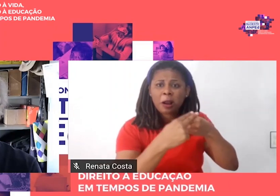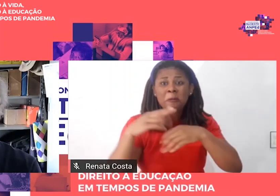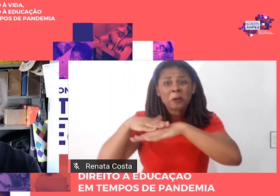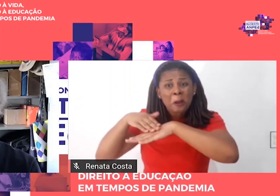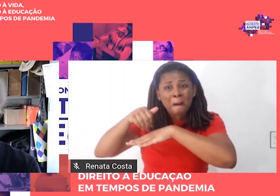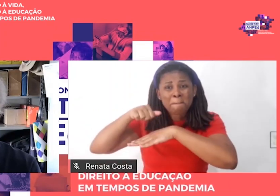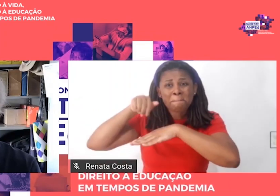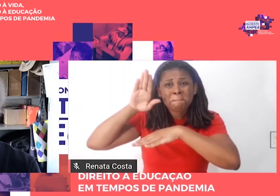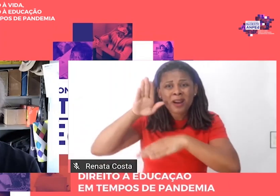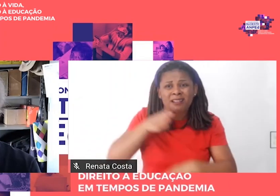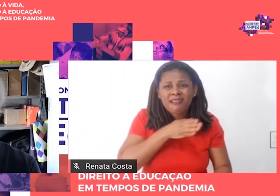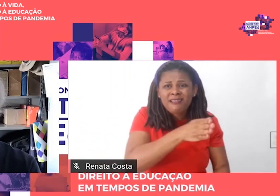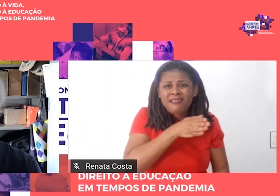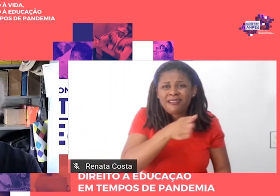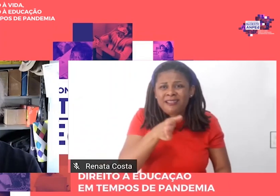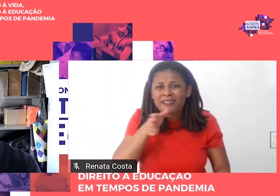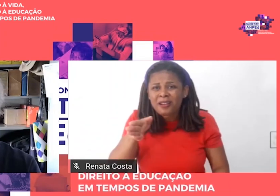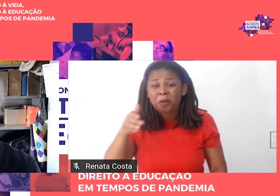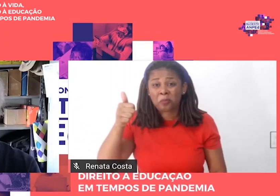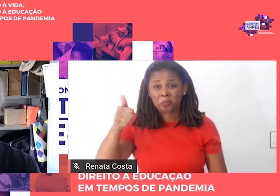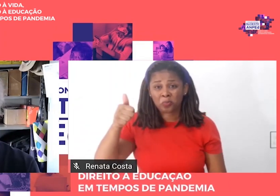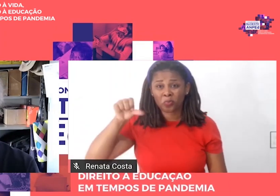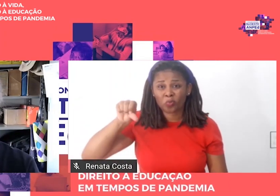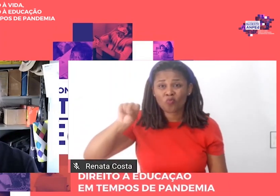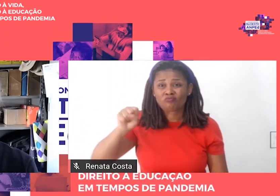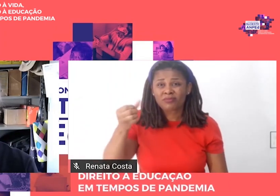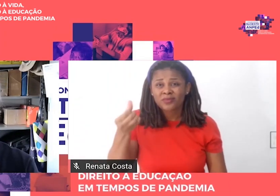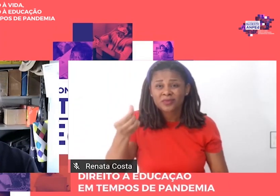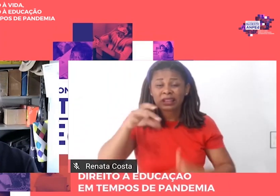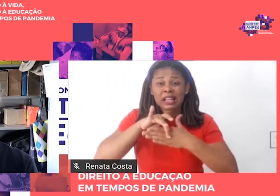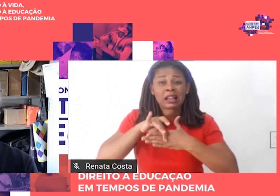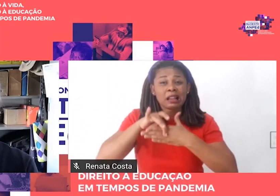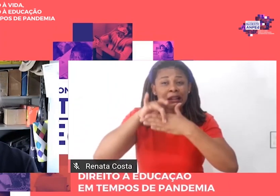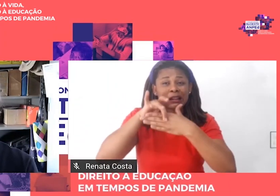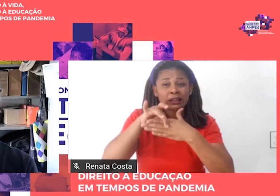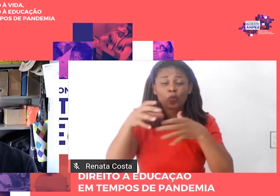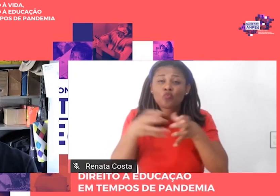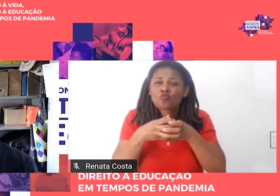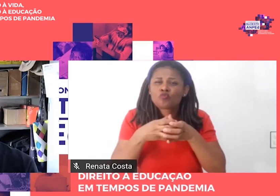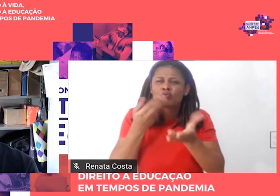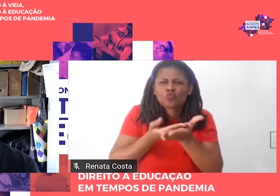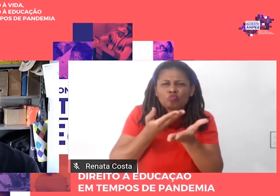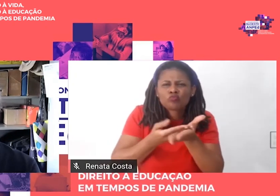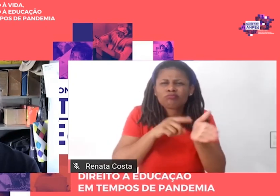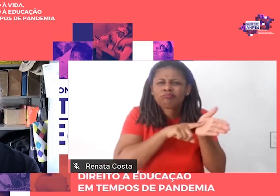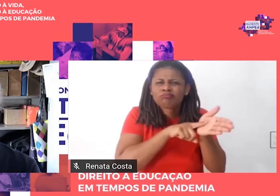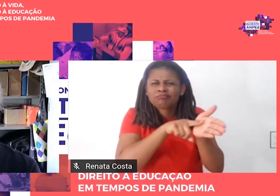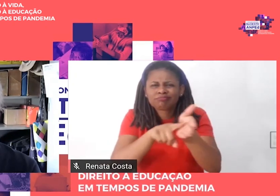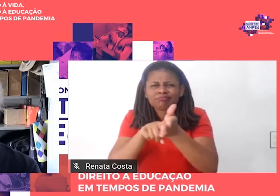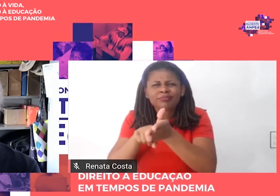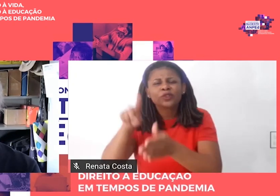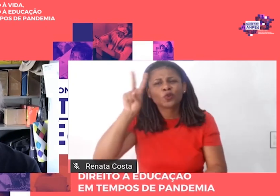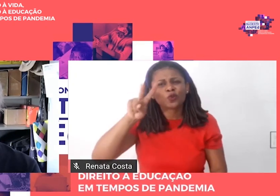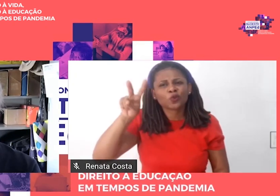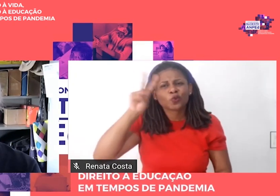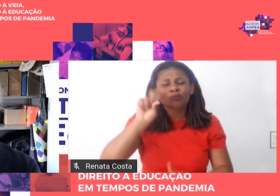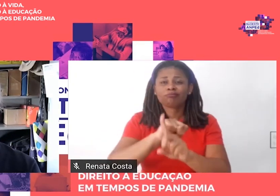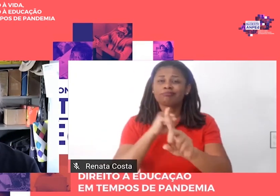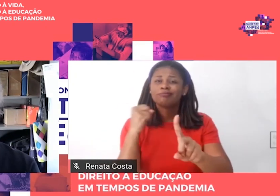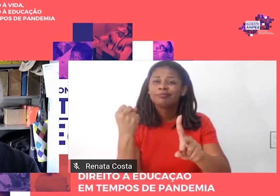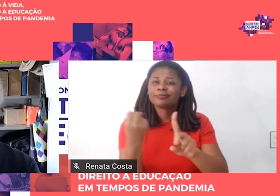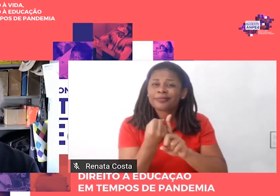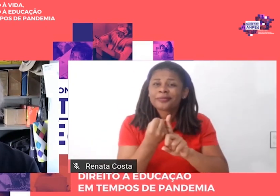ele liderou a criação do grupo de estudos e pesquisas História, Sociedade e Educação no Brasil,